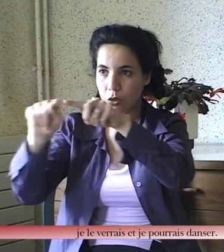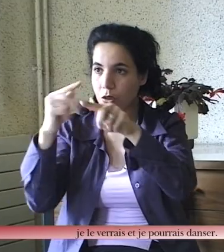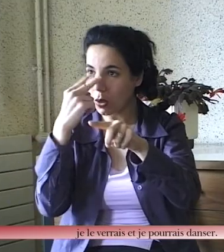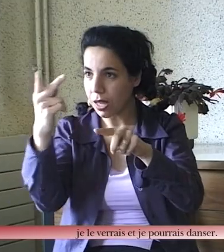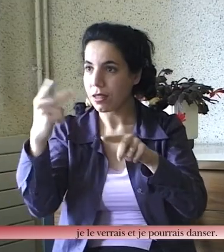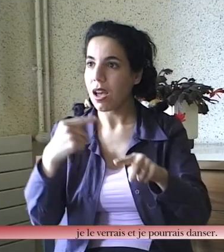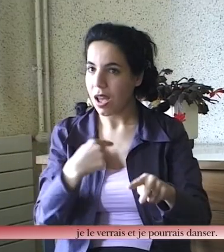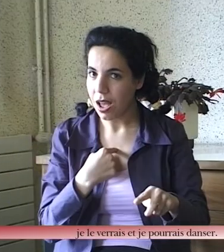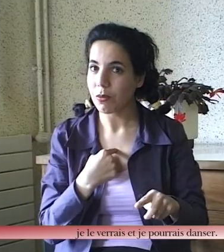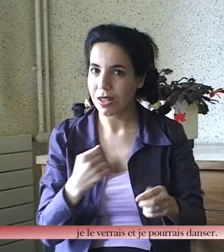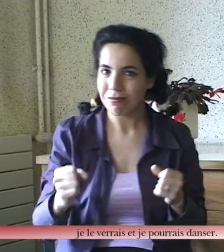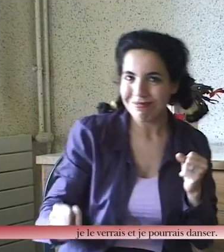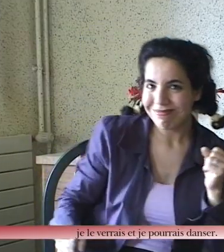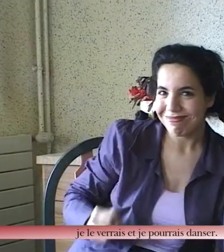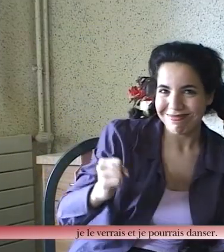Je le verrai et je pourrai danser.